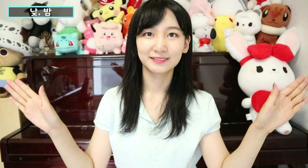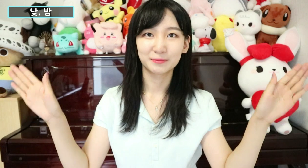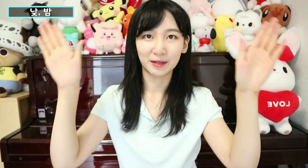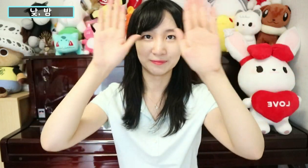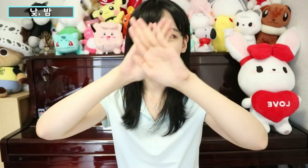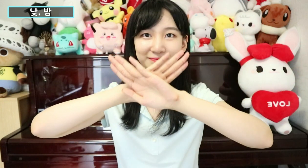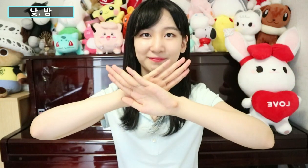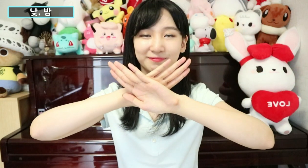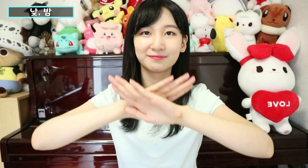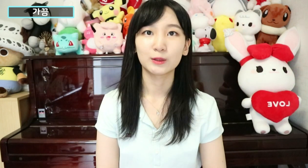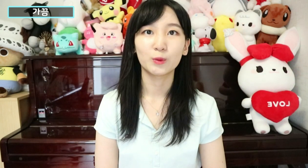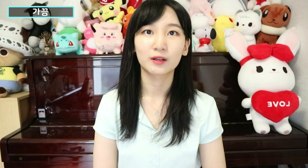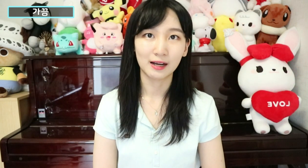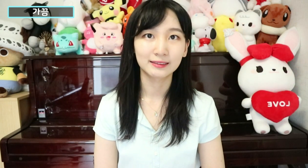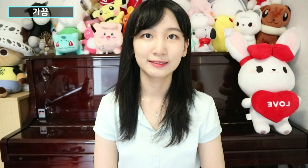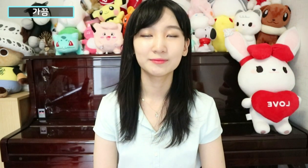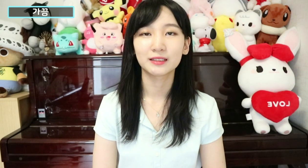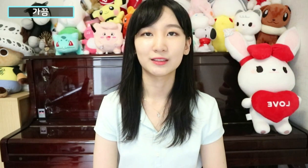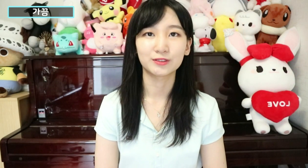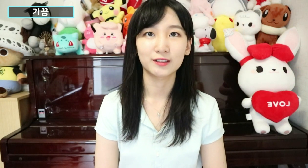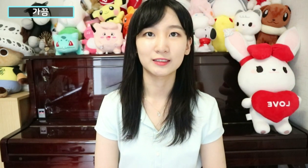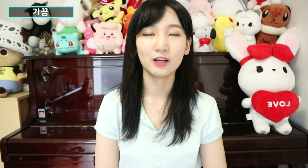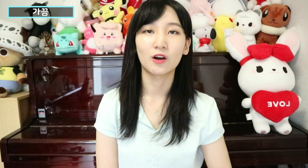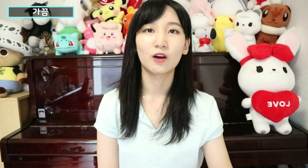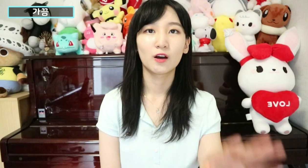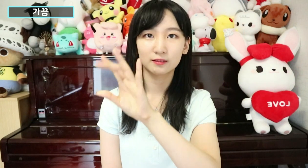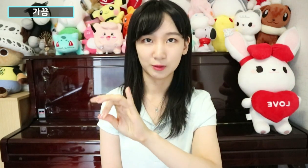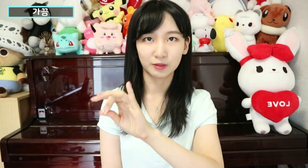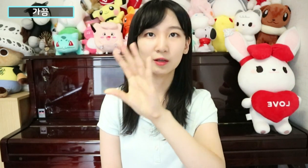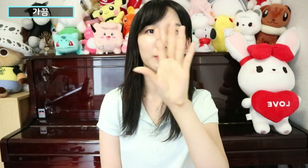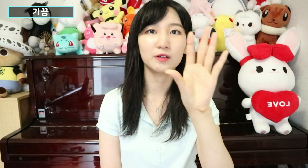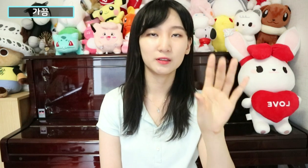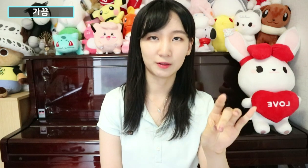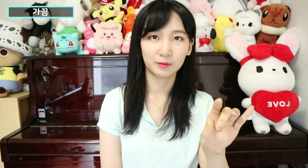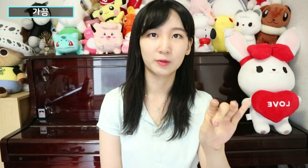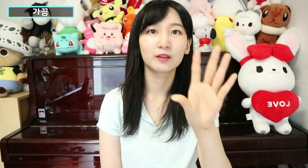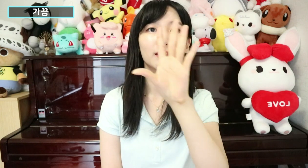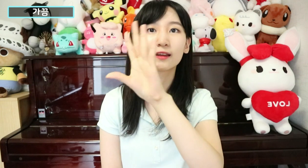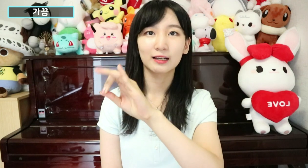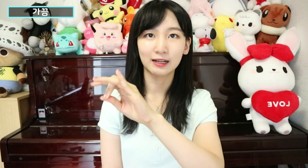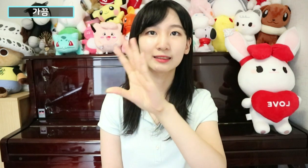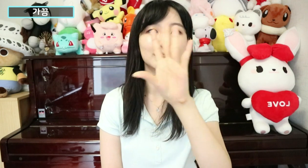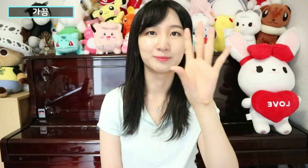밤. 그리고 가끔이라는 수화는요. 이렇게 한번, 이렇게 한번. 가끔.